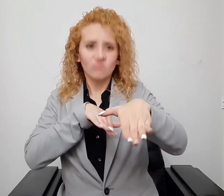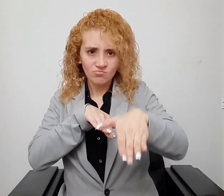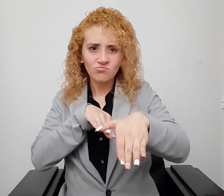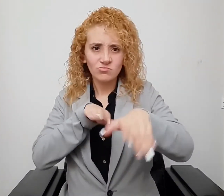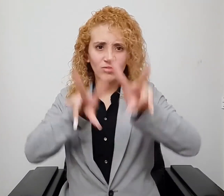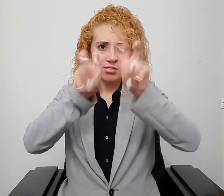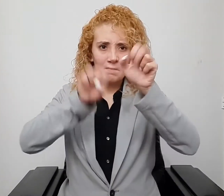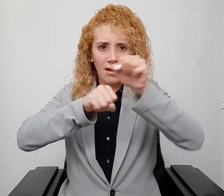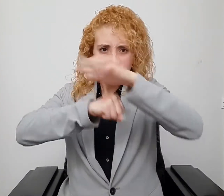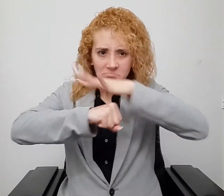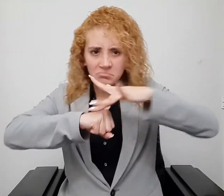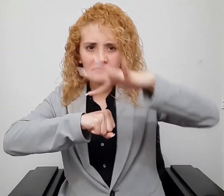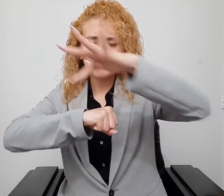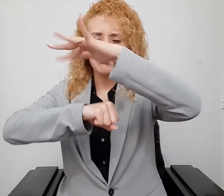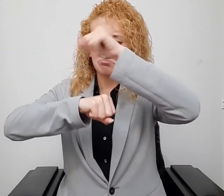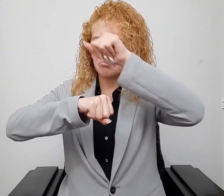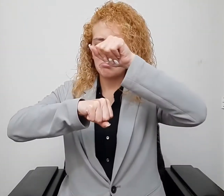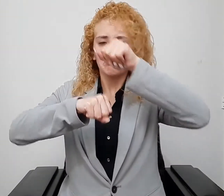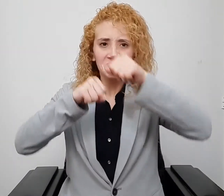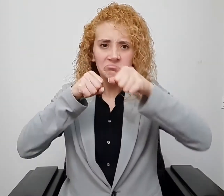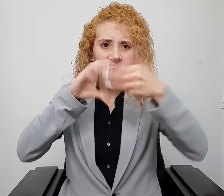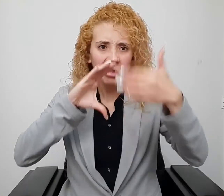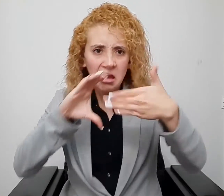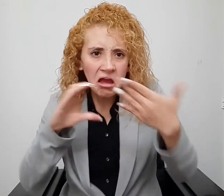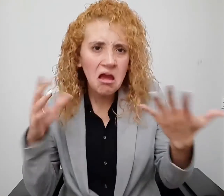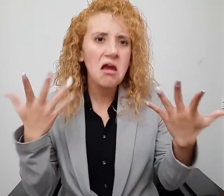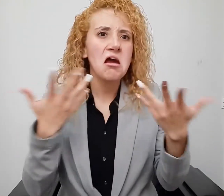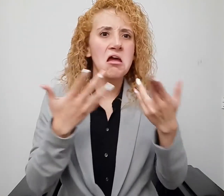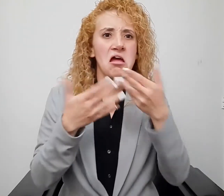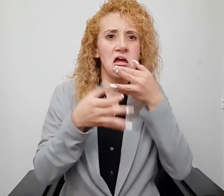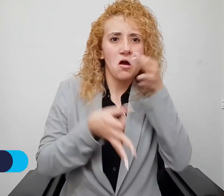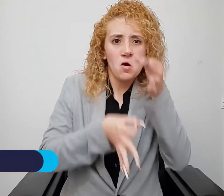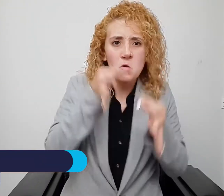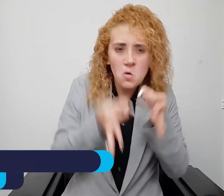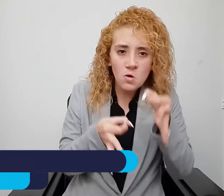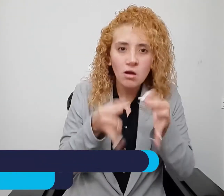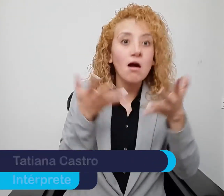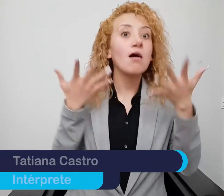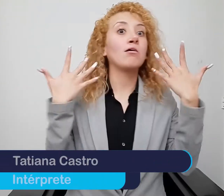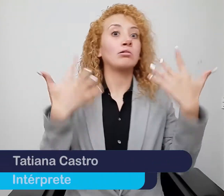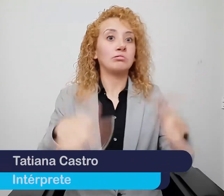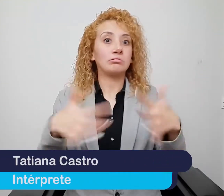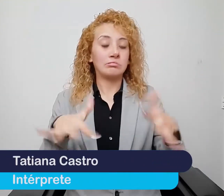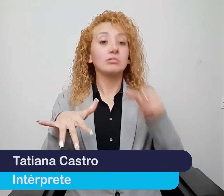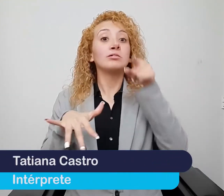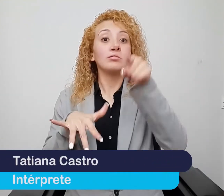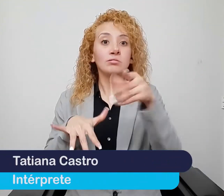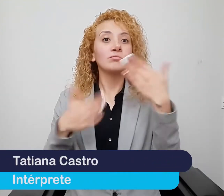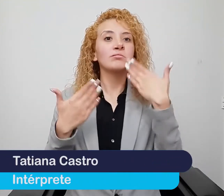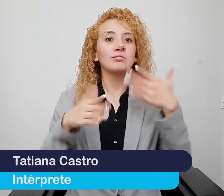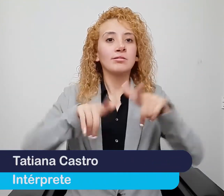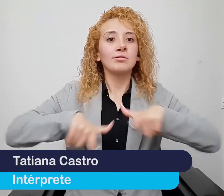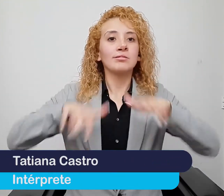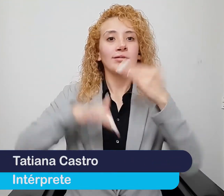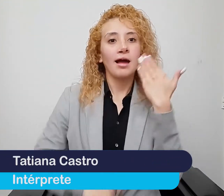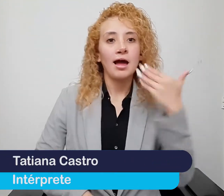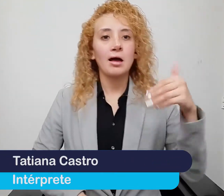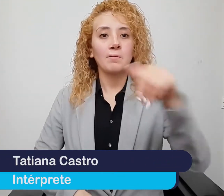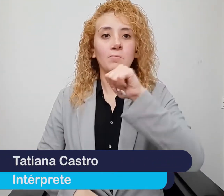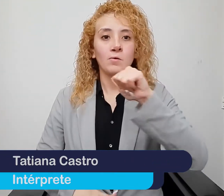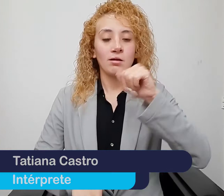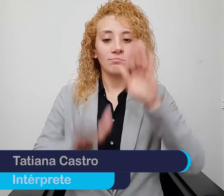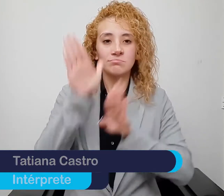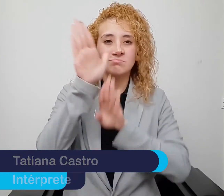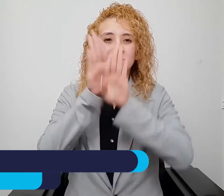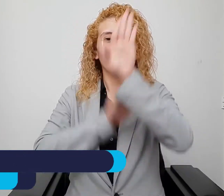La alianza entre la Alcaldía de Tunja a través de la Secretaría de la Mujer, Equidad de Género y Desarrollo Social con la